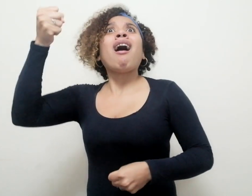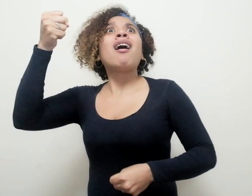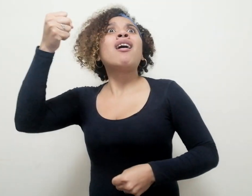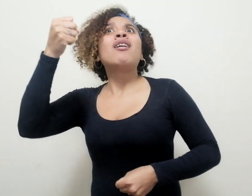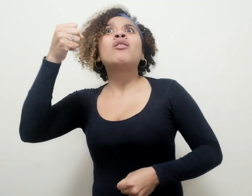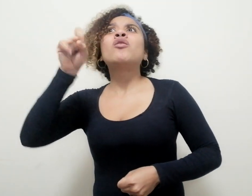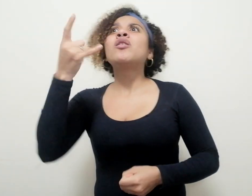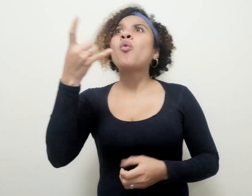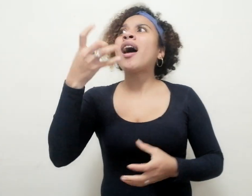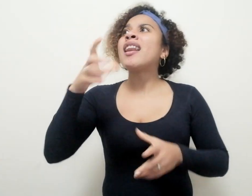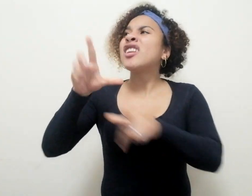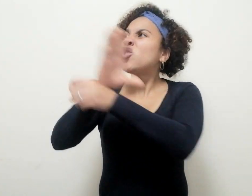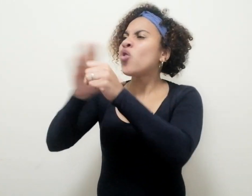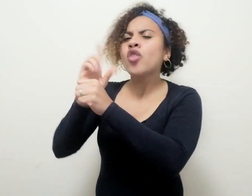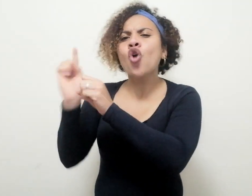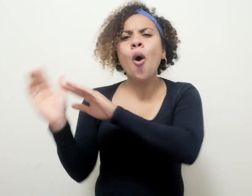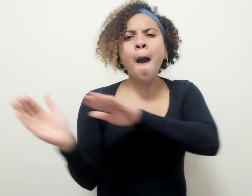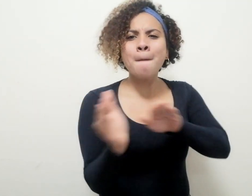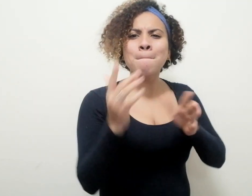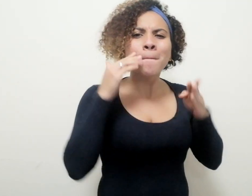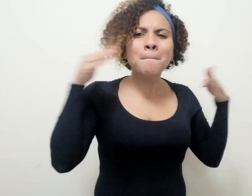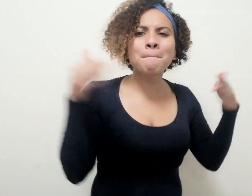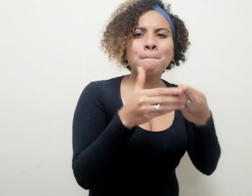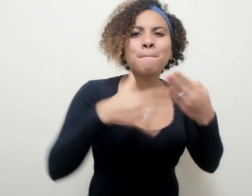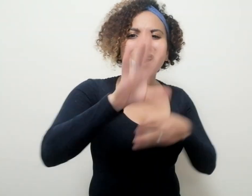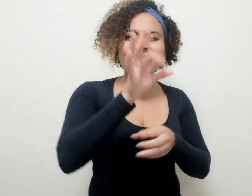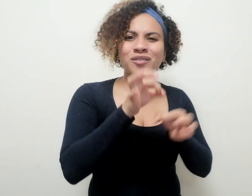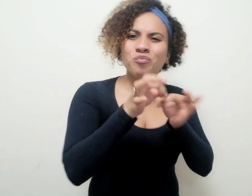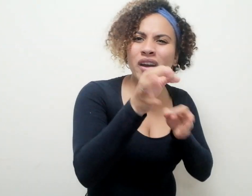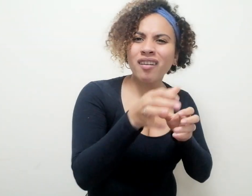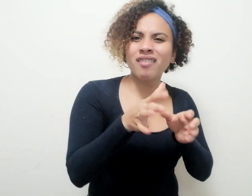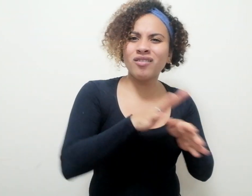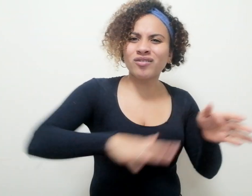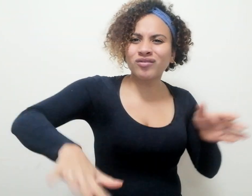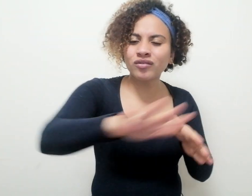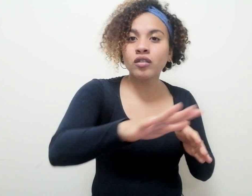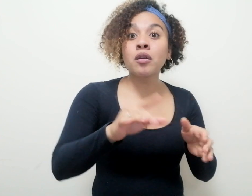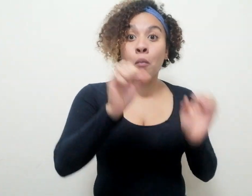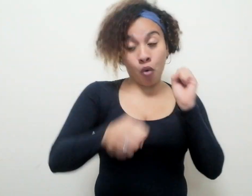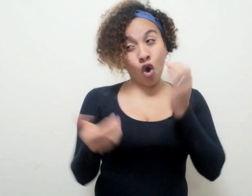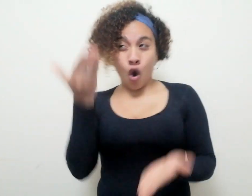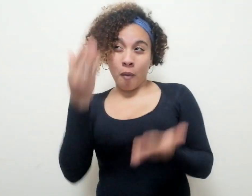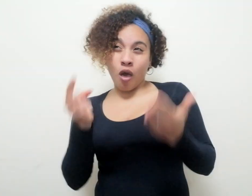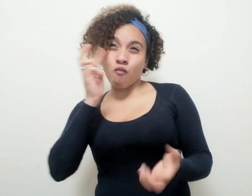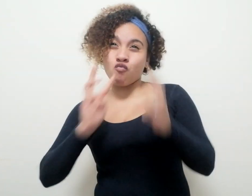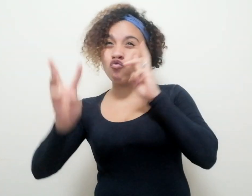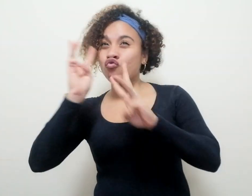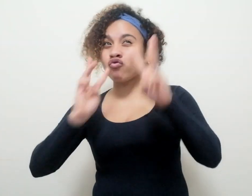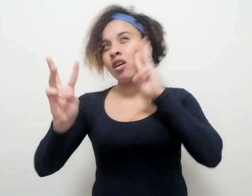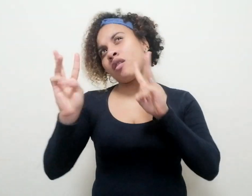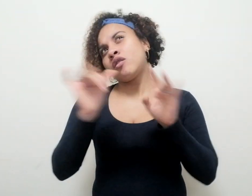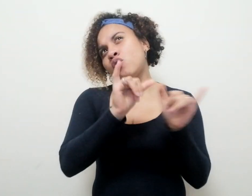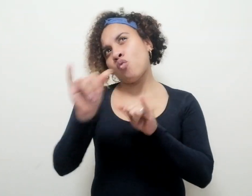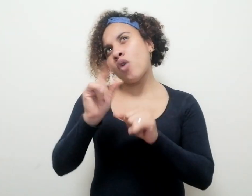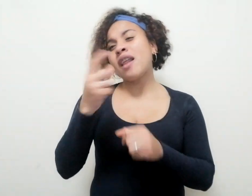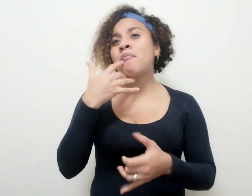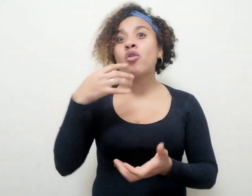necropolitana. Si pudiera compararlo con un museo, no sería, por ejemplo, el Salón de Trofeos,